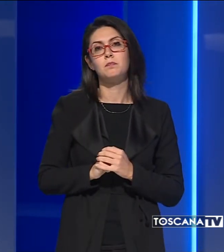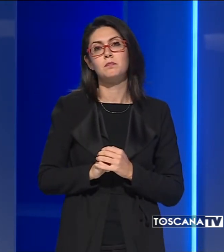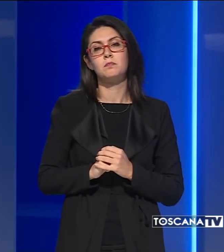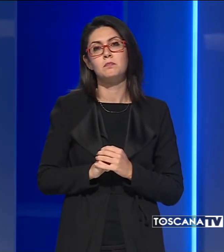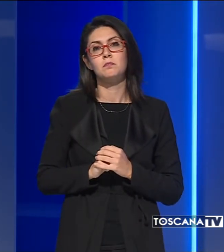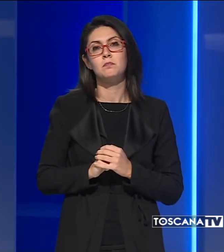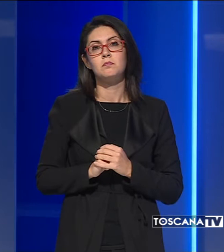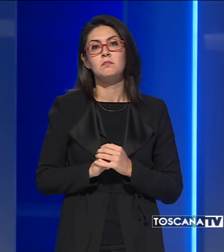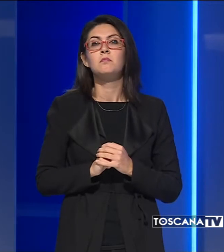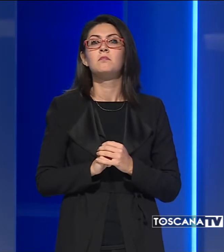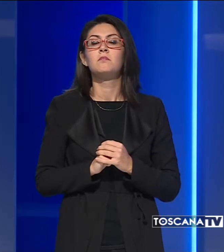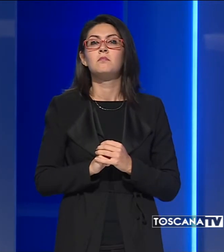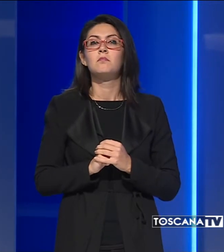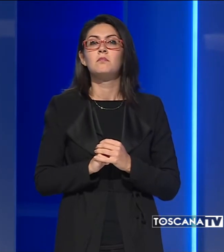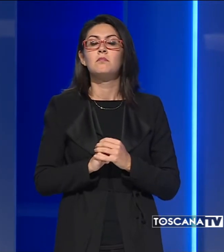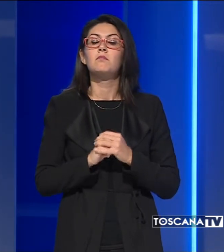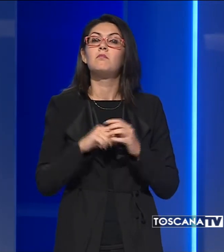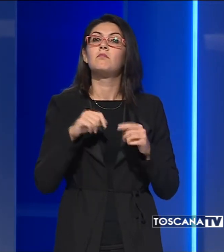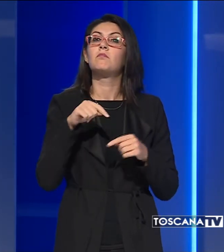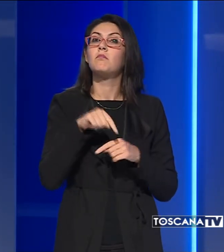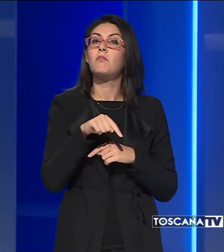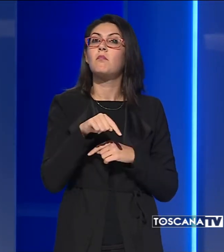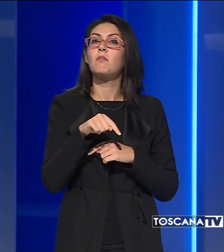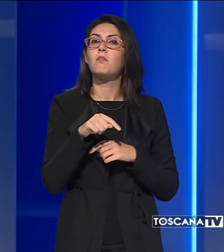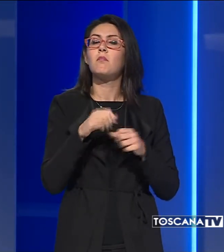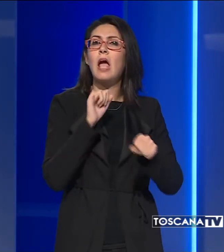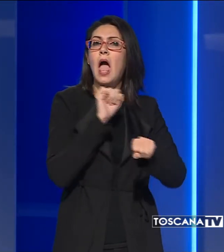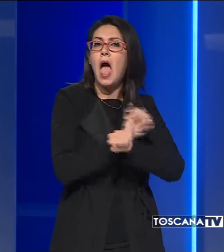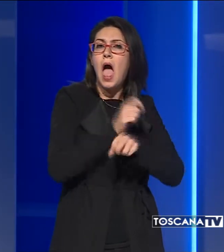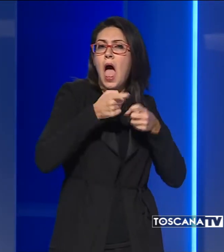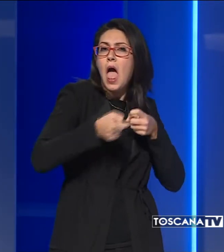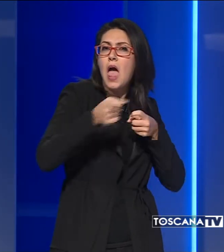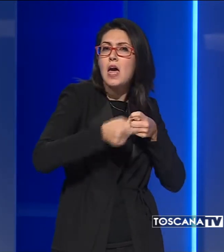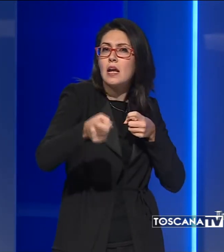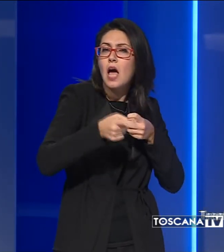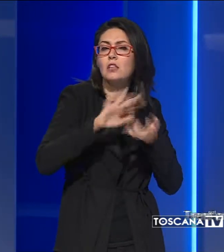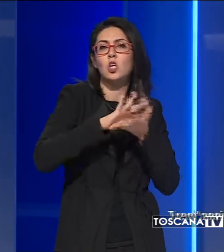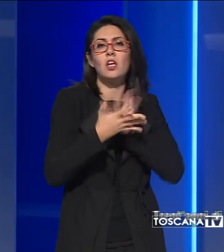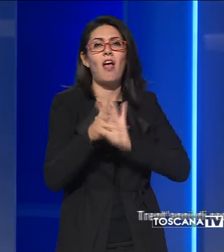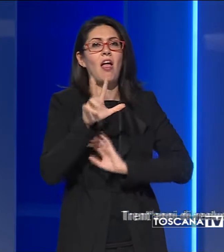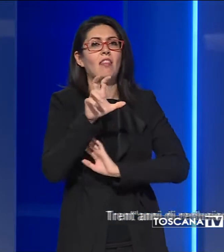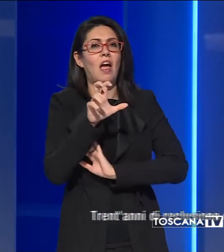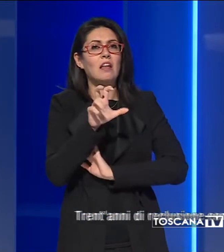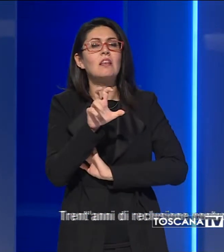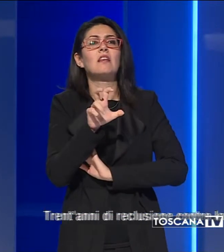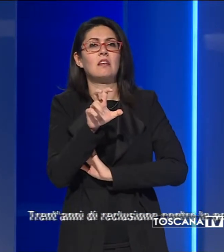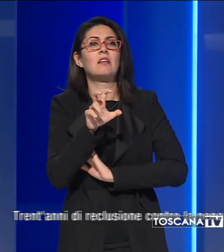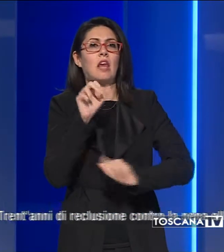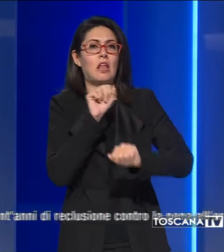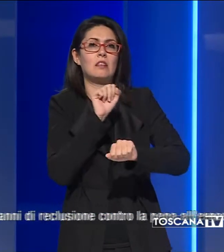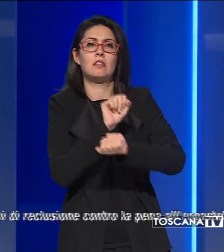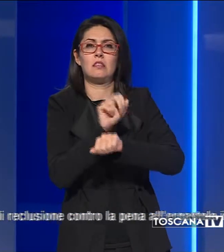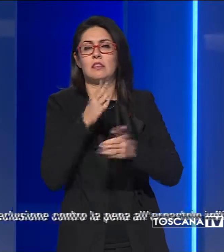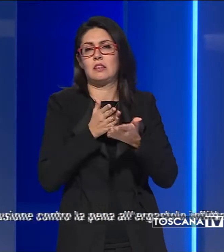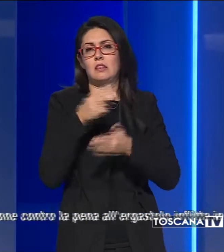Trent'anni di reclusione contro la pena all'ergastolo inflitta in primo grado, così